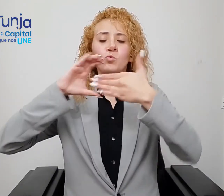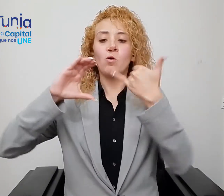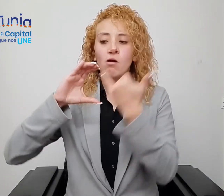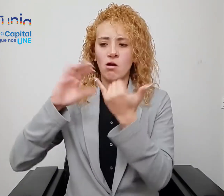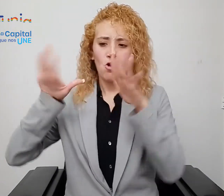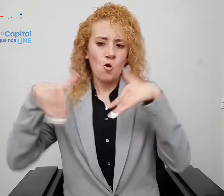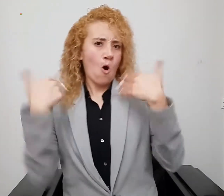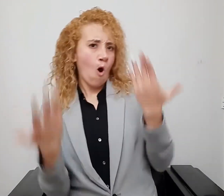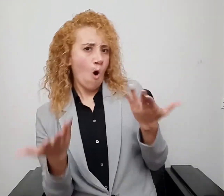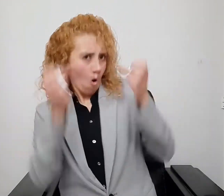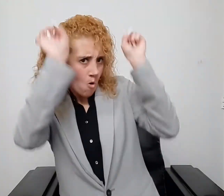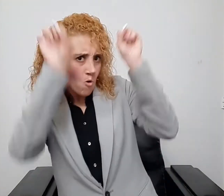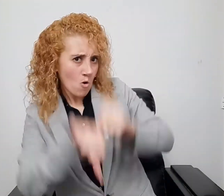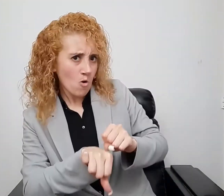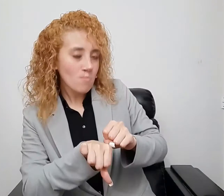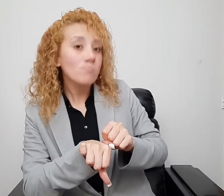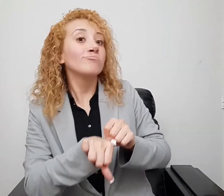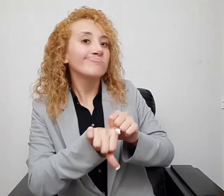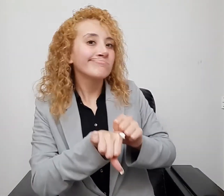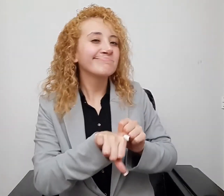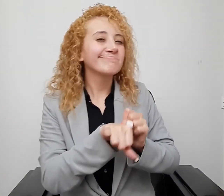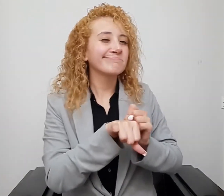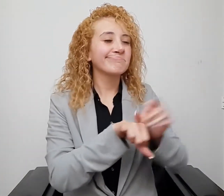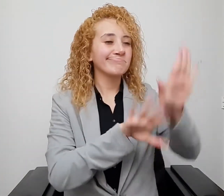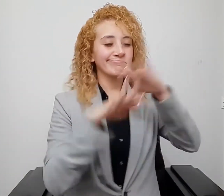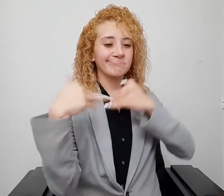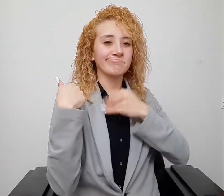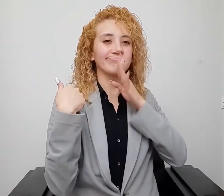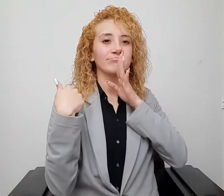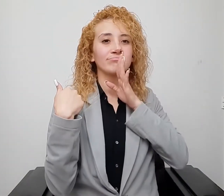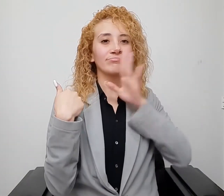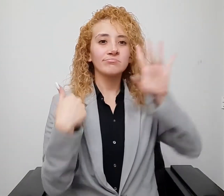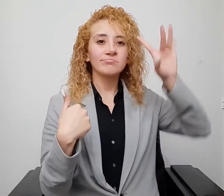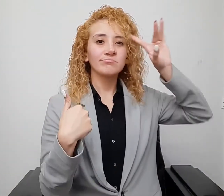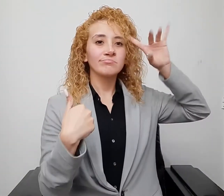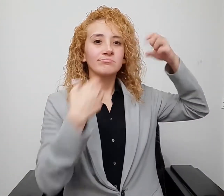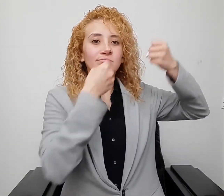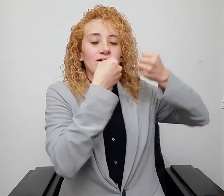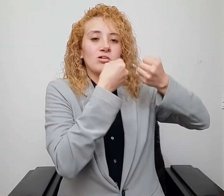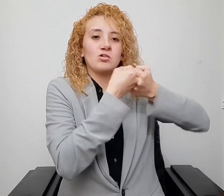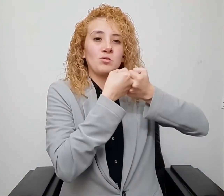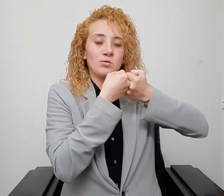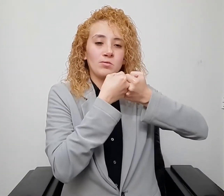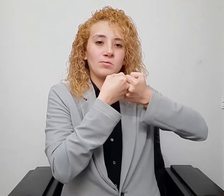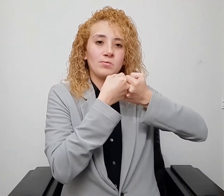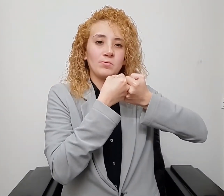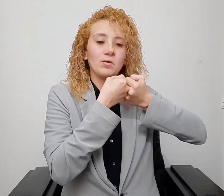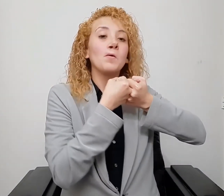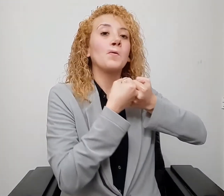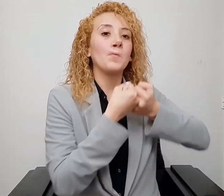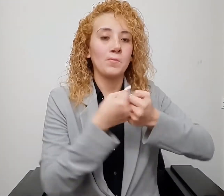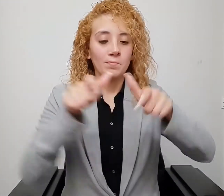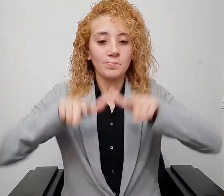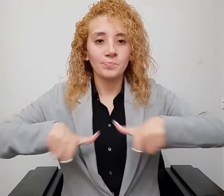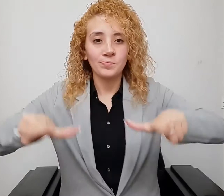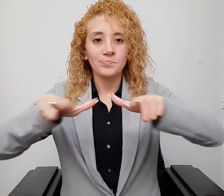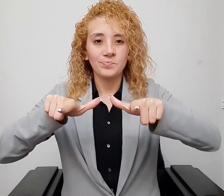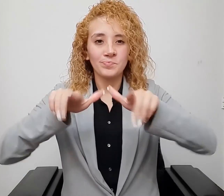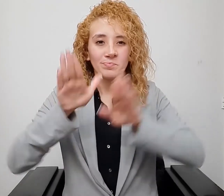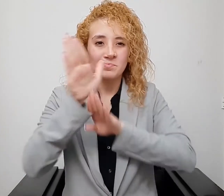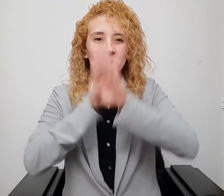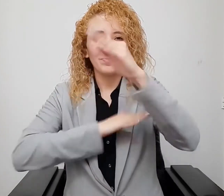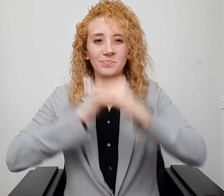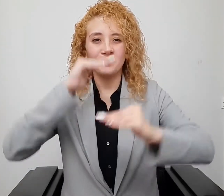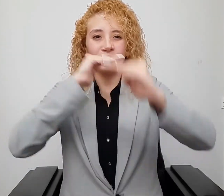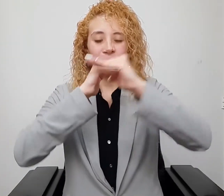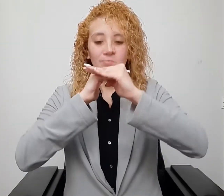fue posible gracias a la alianza entre la Administración Municipal mediante la Secretaría de la Mujer, Equidad de Género y